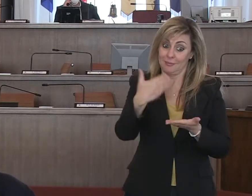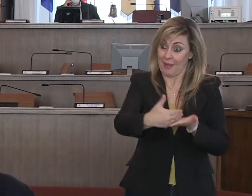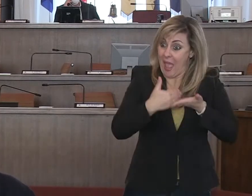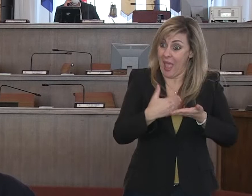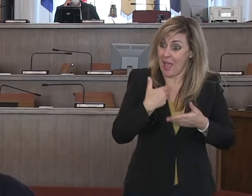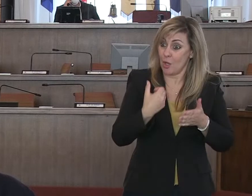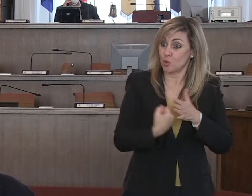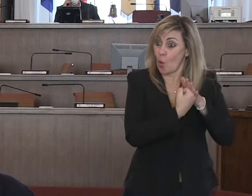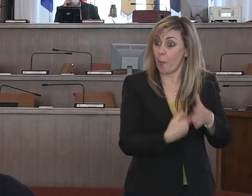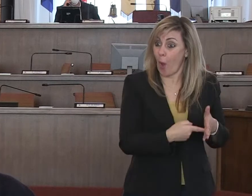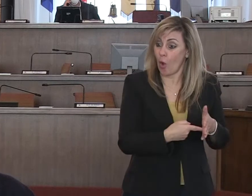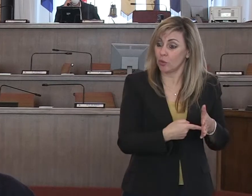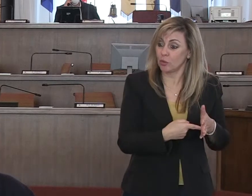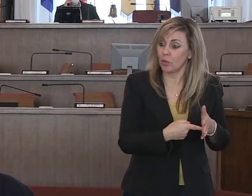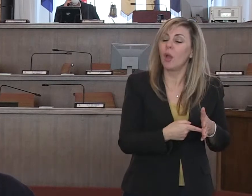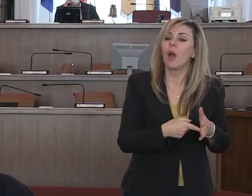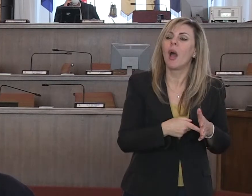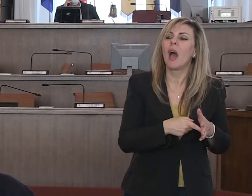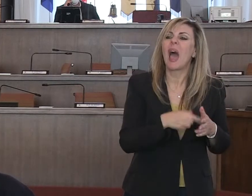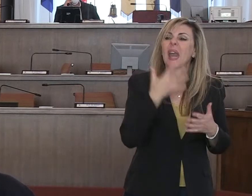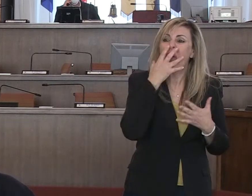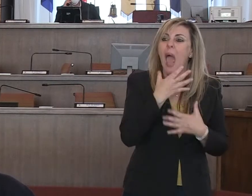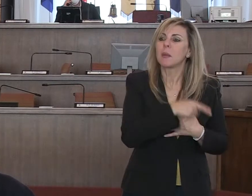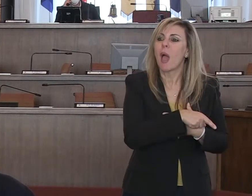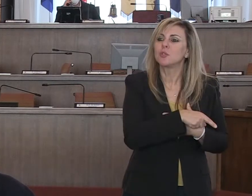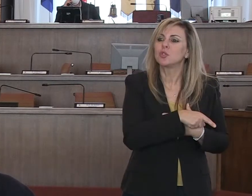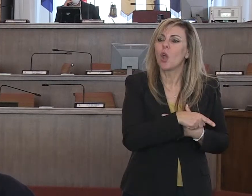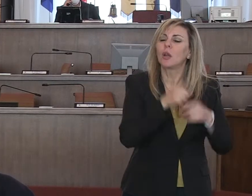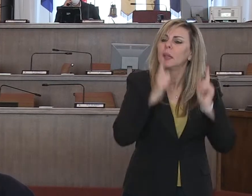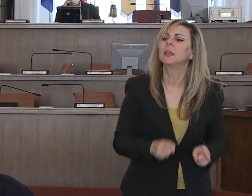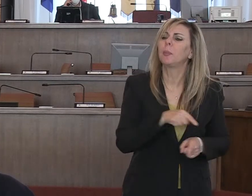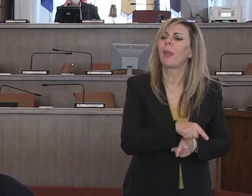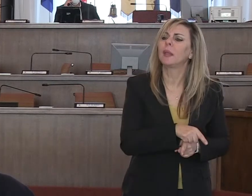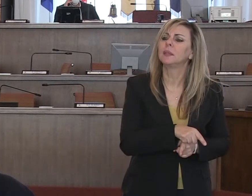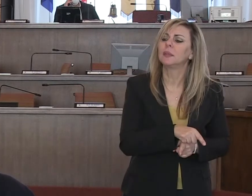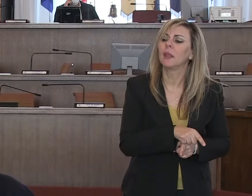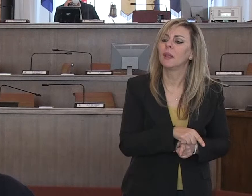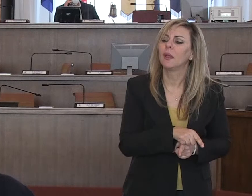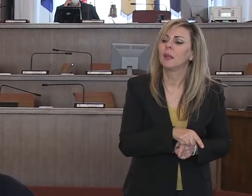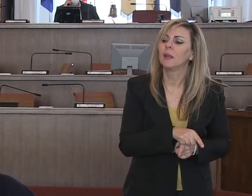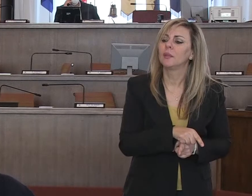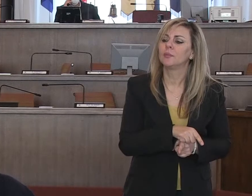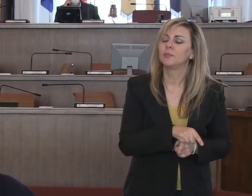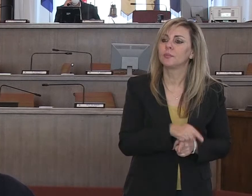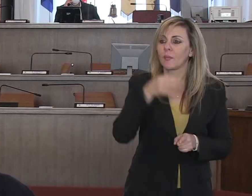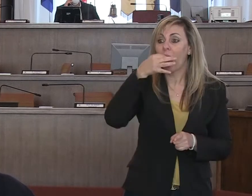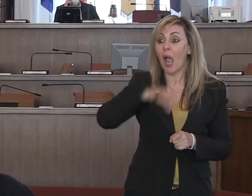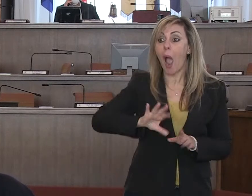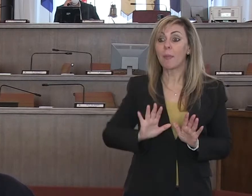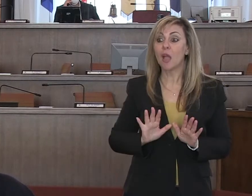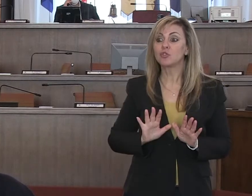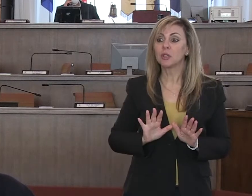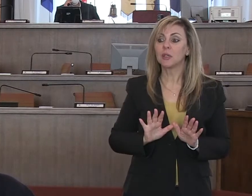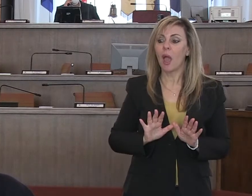la possibilità di aumentare queste rianimazioni sporche dipende esclusivamente dalla capacità di